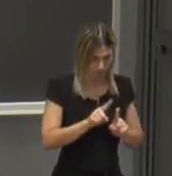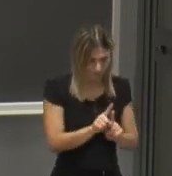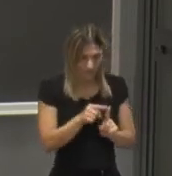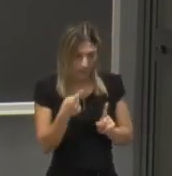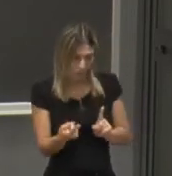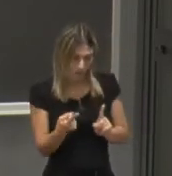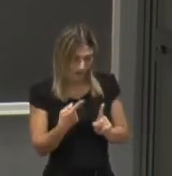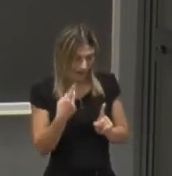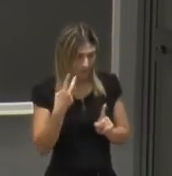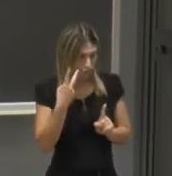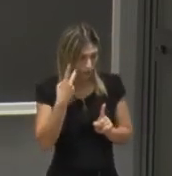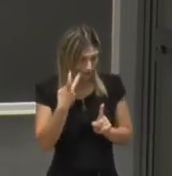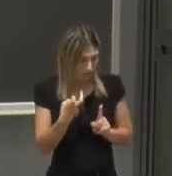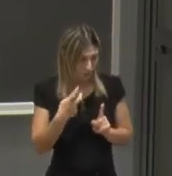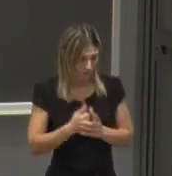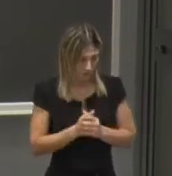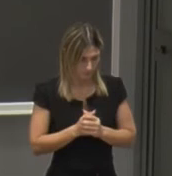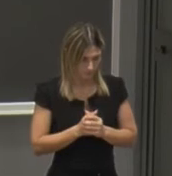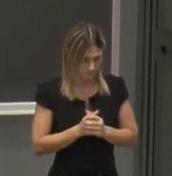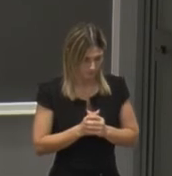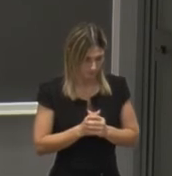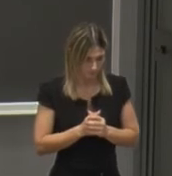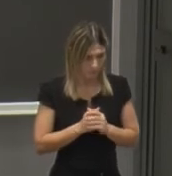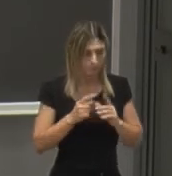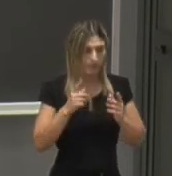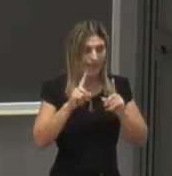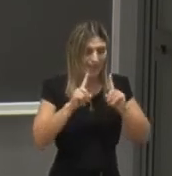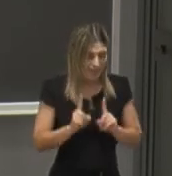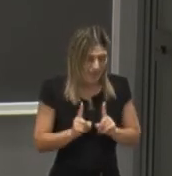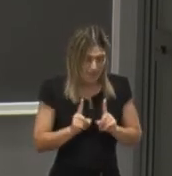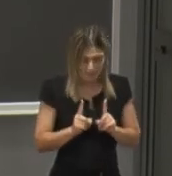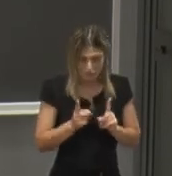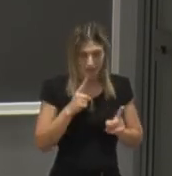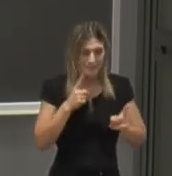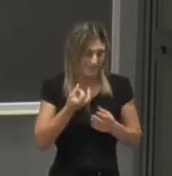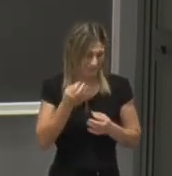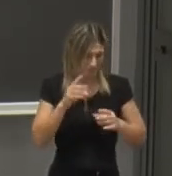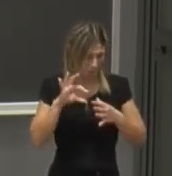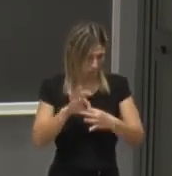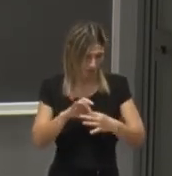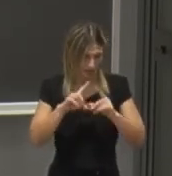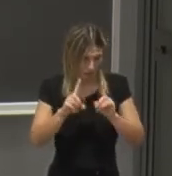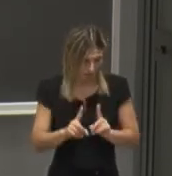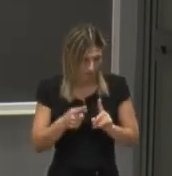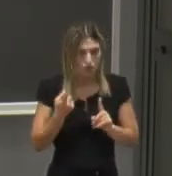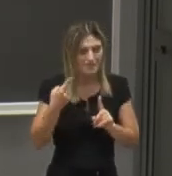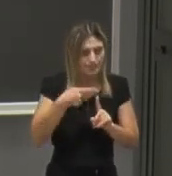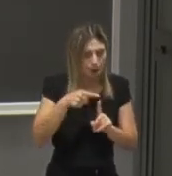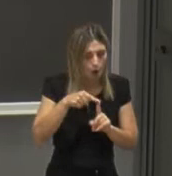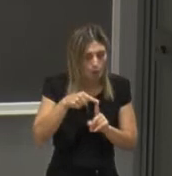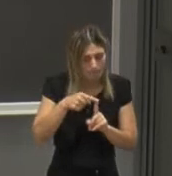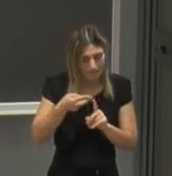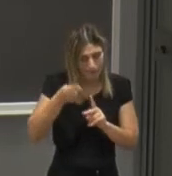in official of prevention and emergency management correlato ma diciamo con obiettivi più